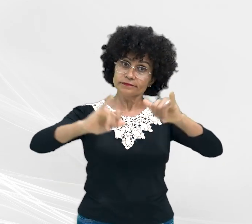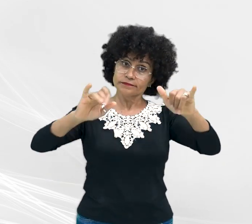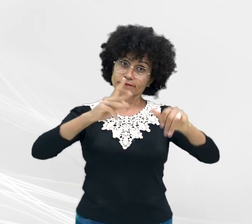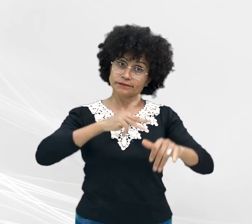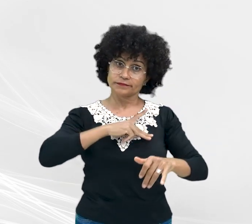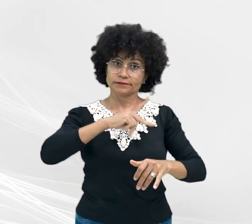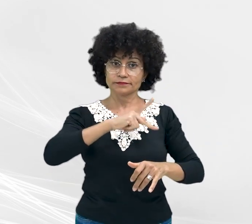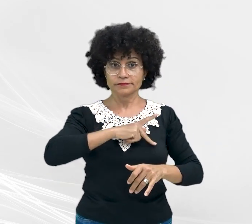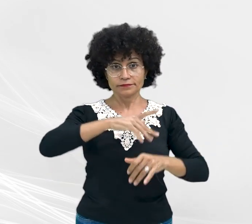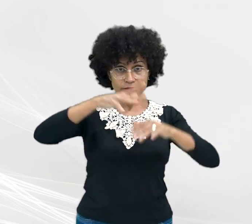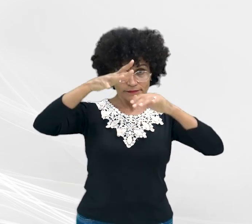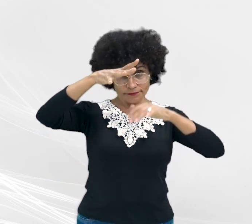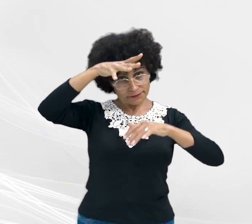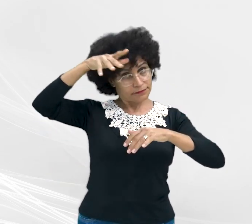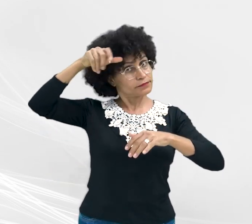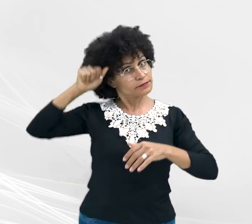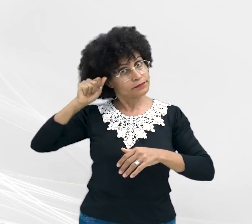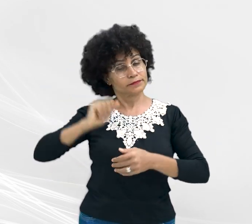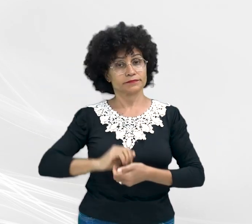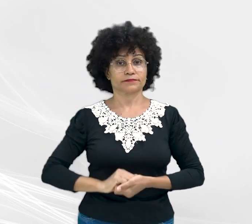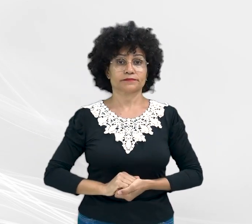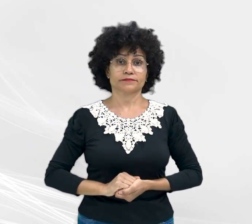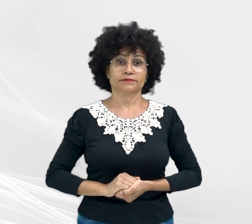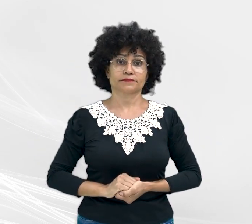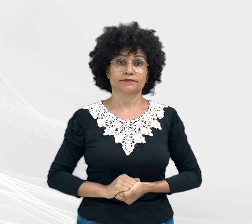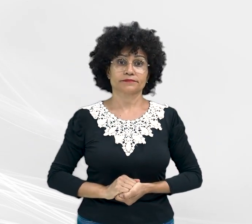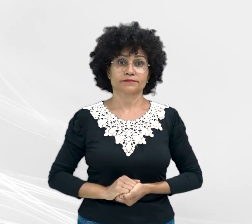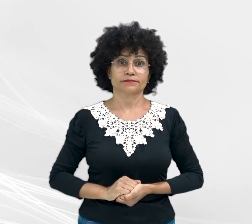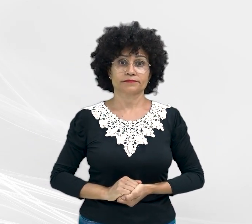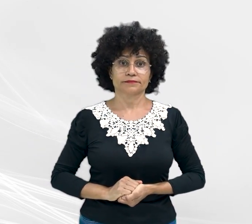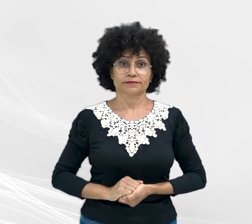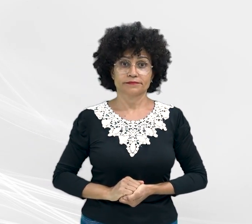Esse foi um conteúdo do Ministério Público do Estado de Mato Grosso.